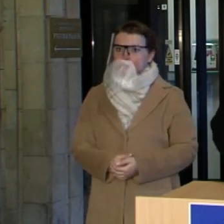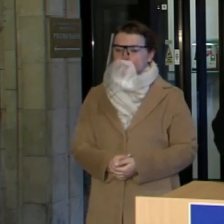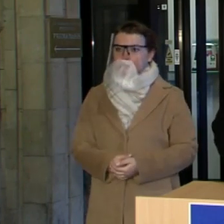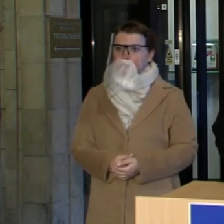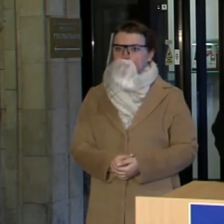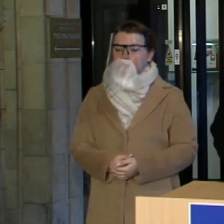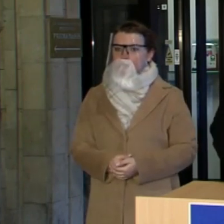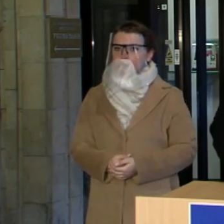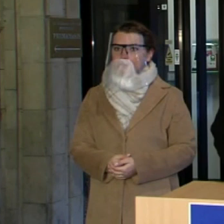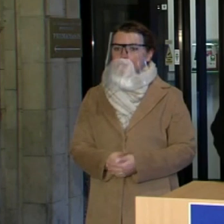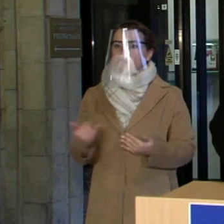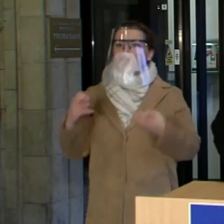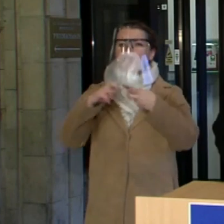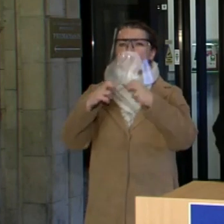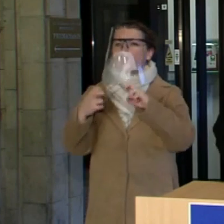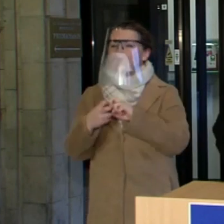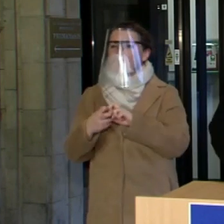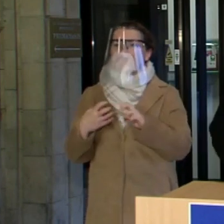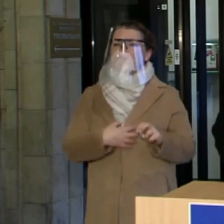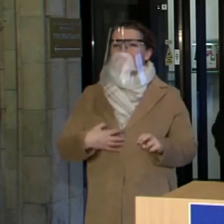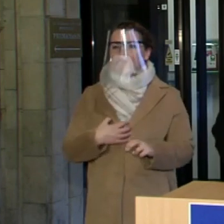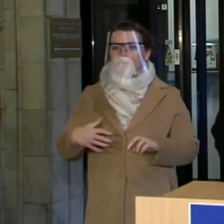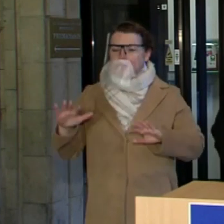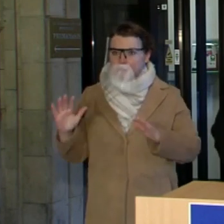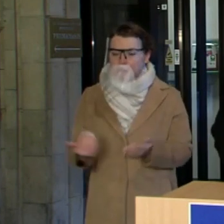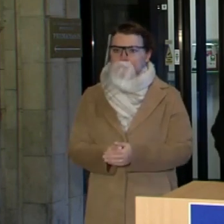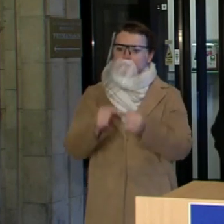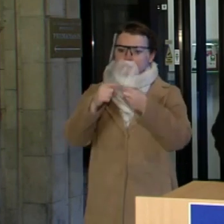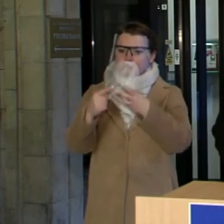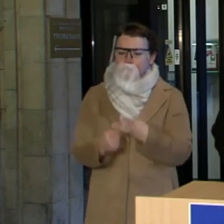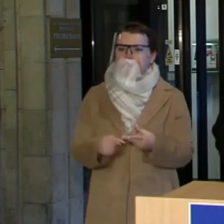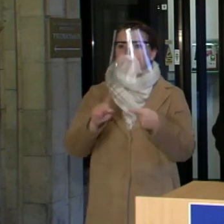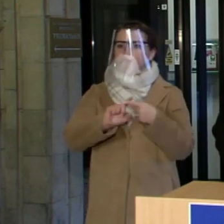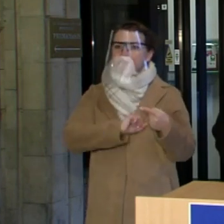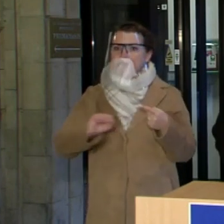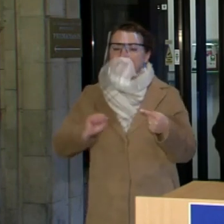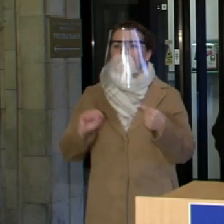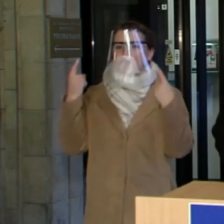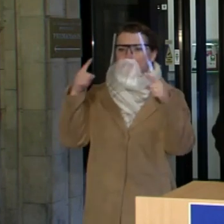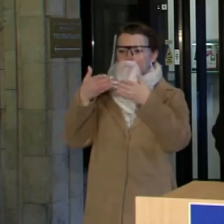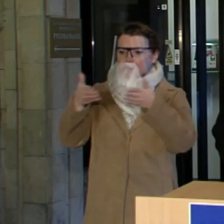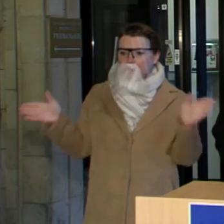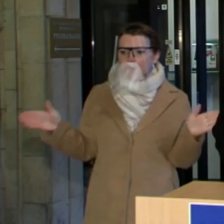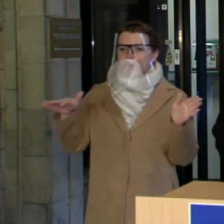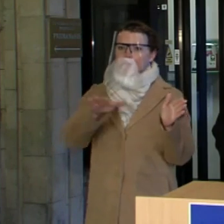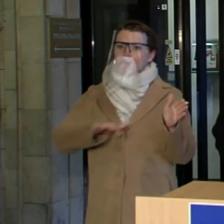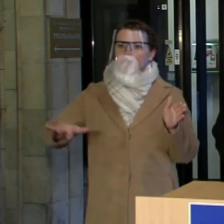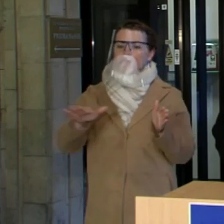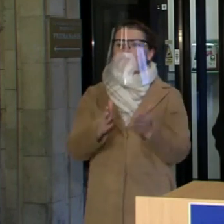Pažymėjau pagrindinės problemas, kurios šiandien yra akcentuojamas tiek medikų, tiek ir plačiausios visuomenės.